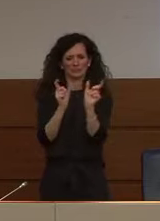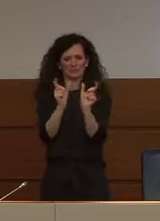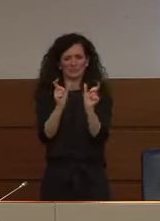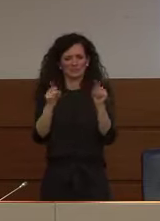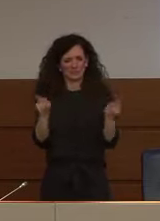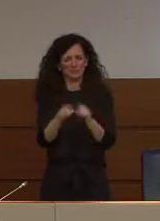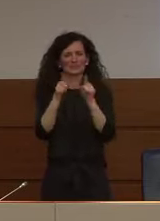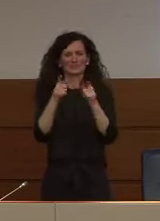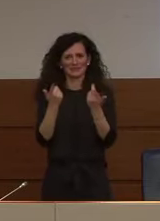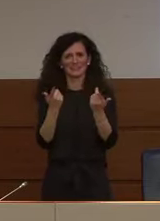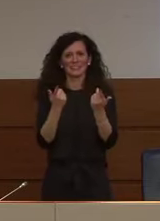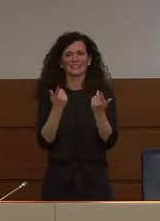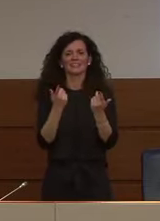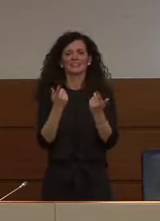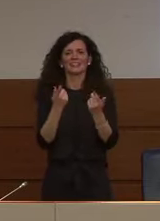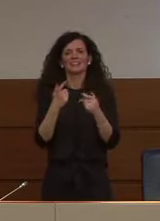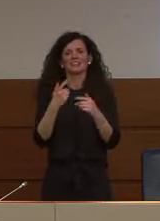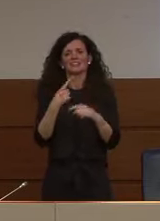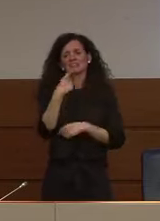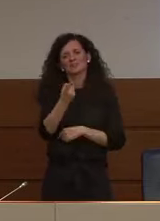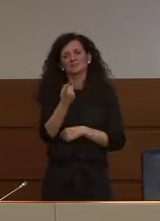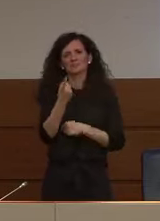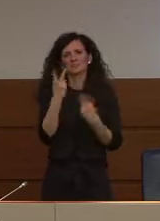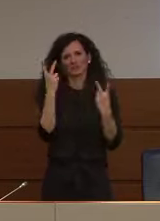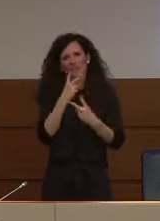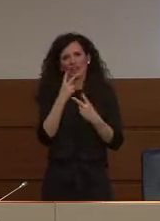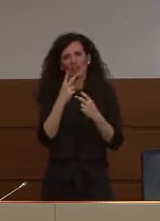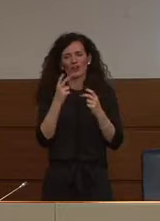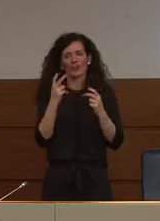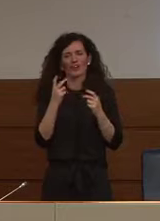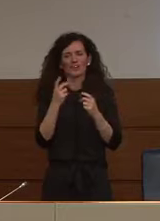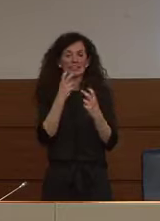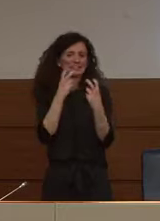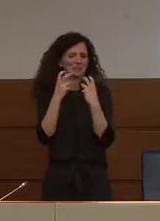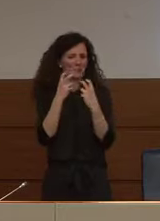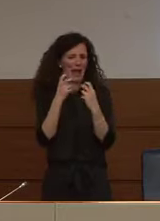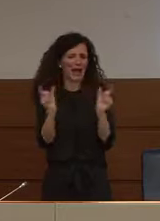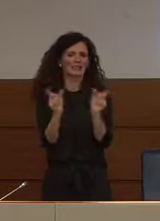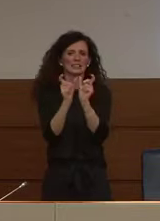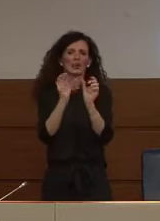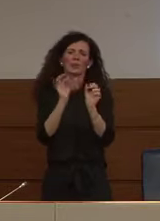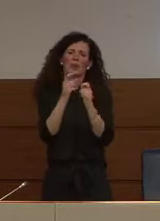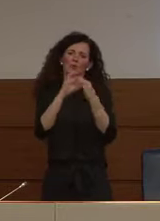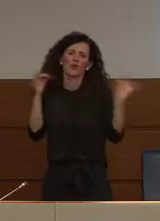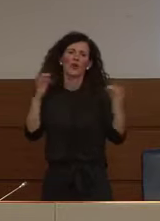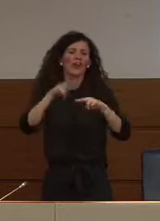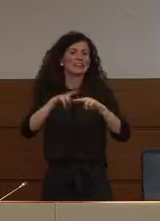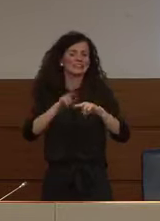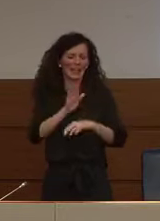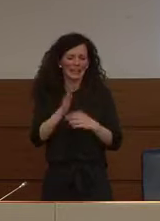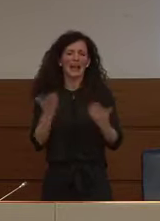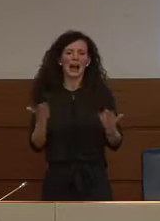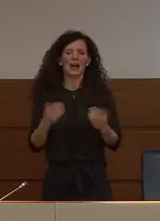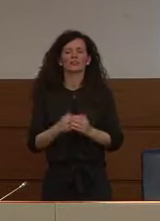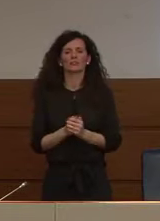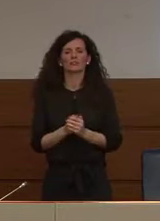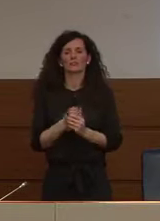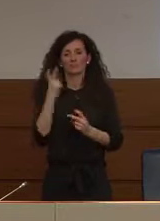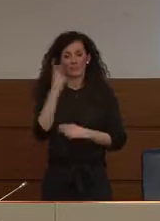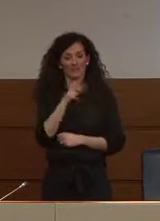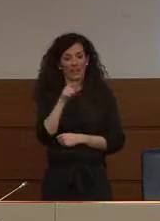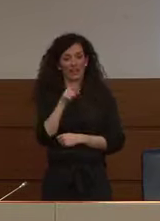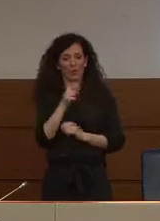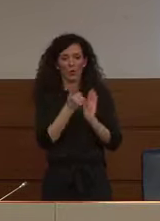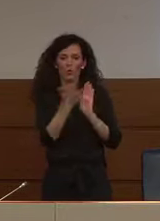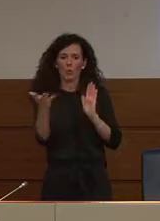simpaticamente ben strutturato è un dato che ovviamente